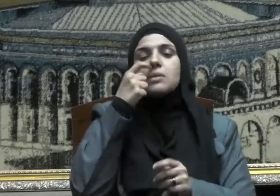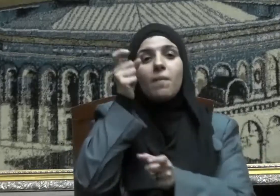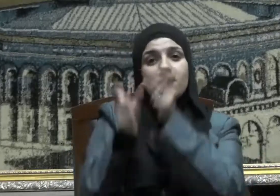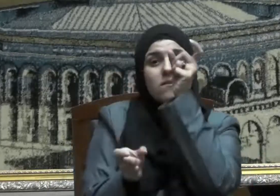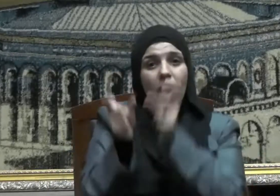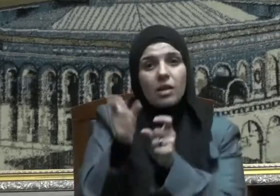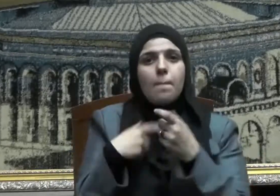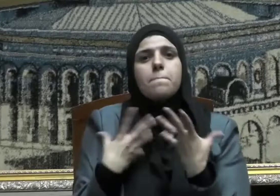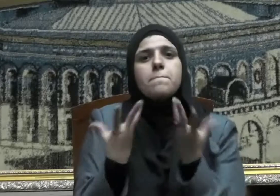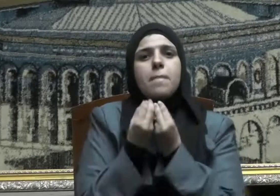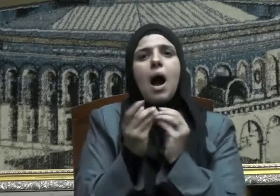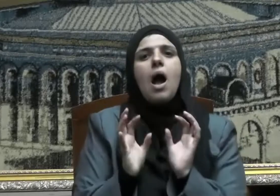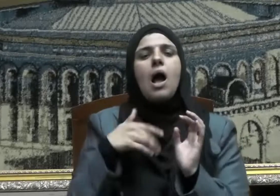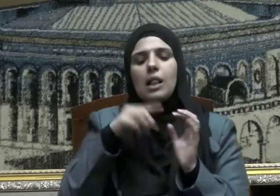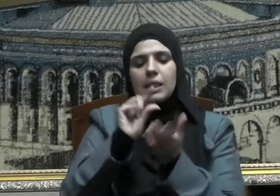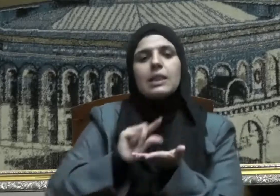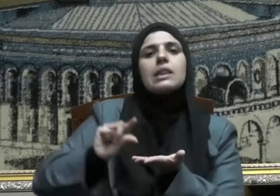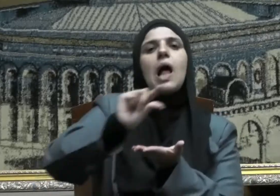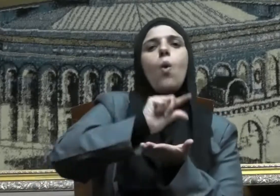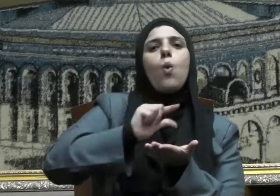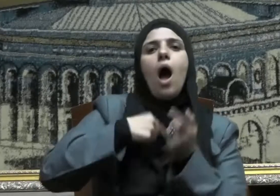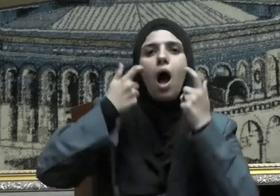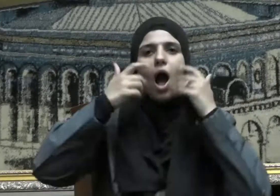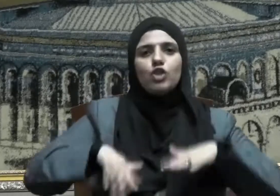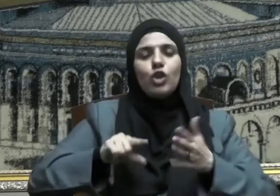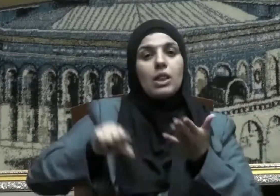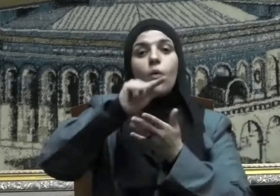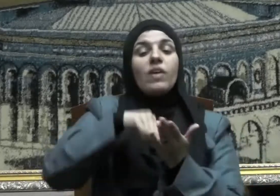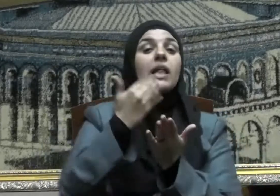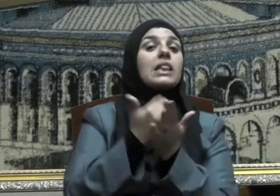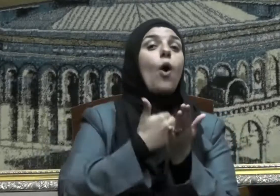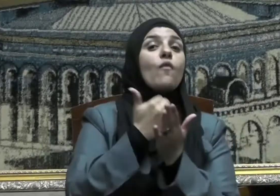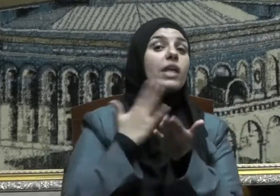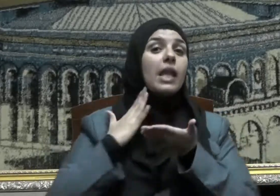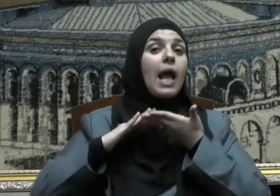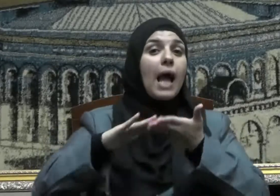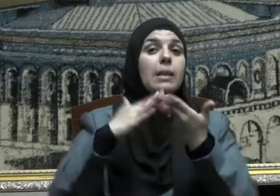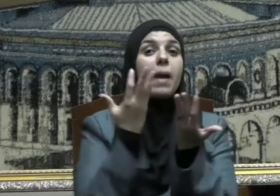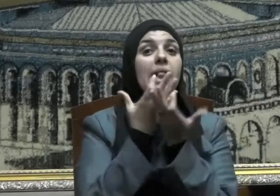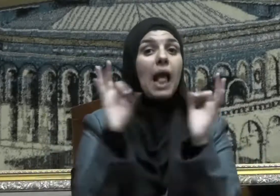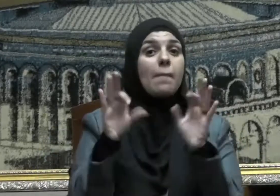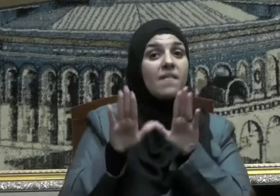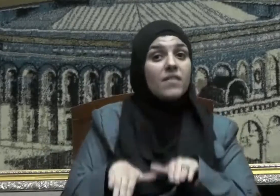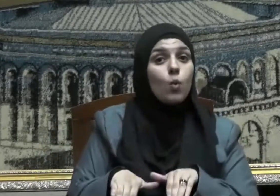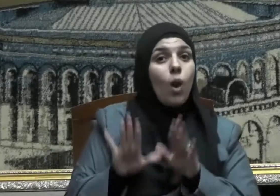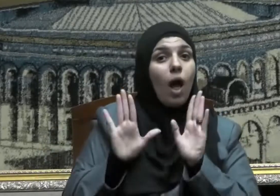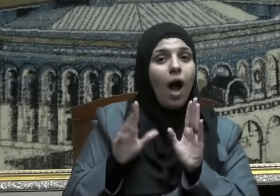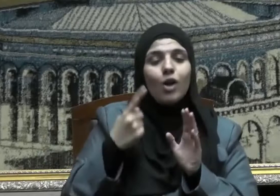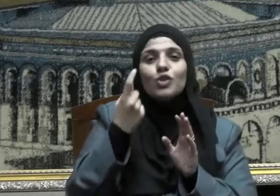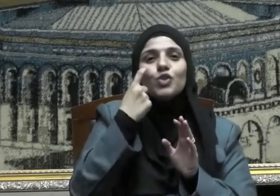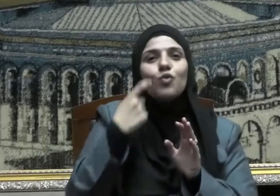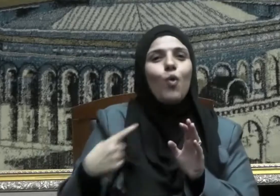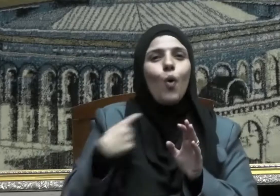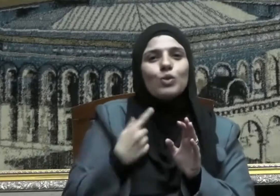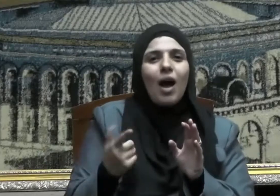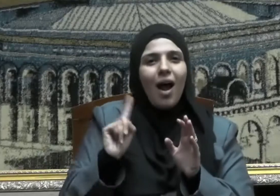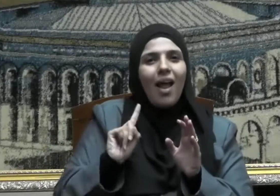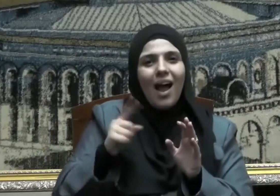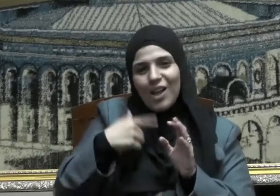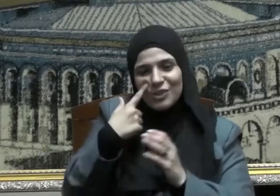قدرات الأفراد إلى إمكانات الدول في توفير الخدمات التي لا يمكن أن